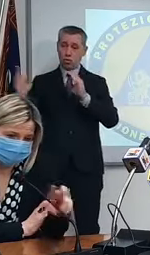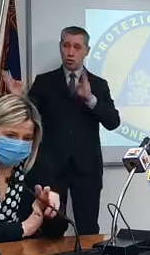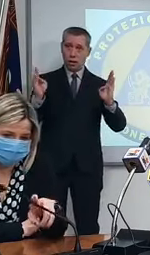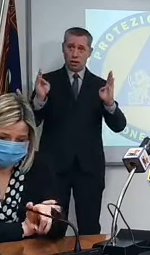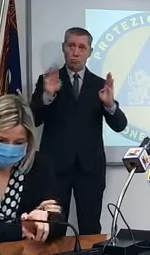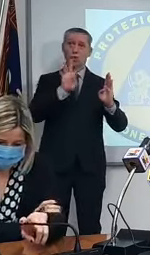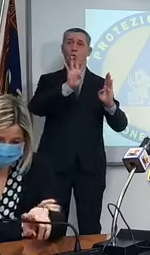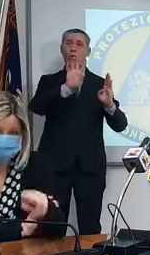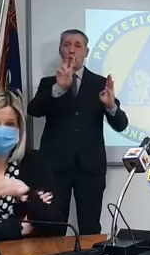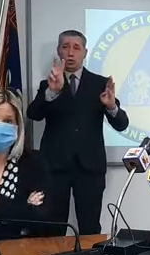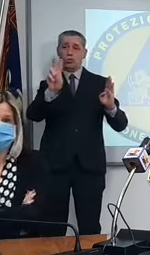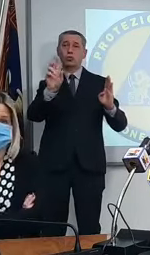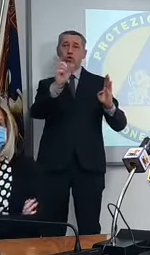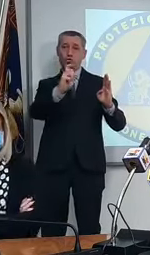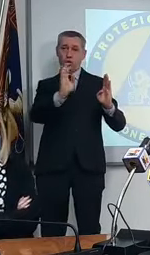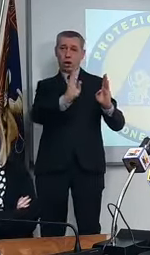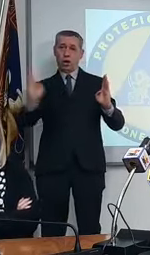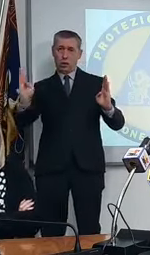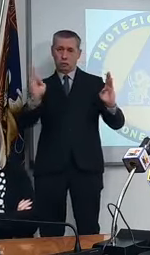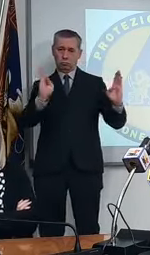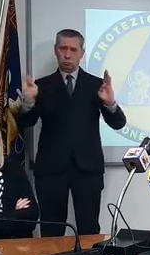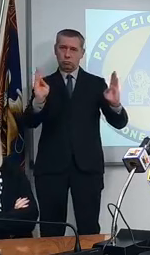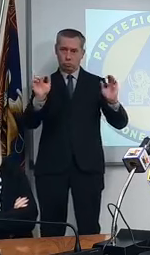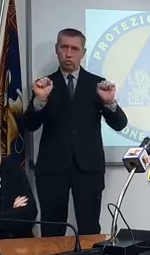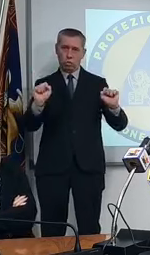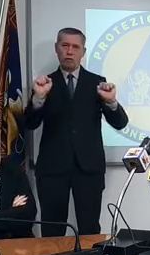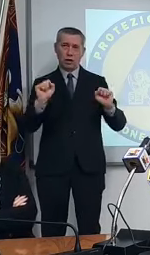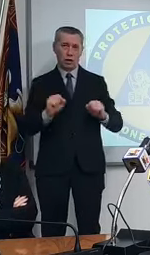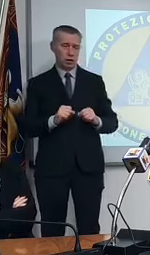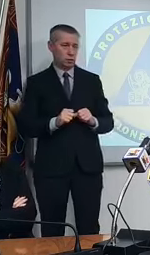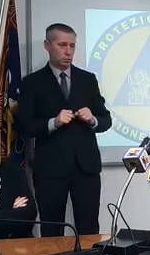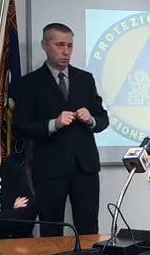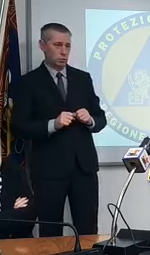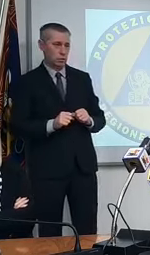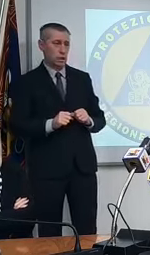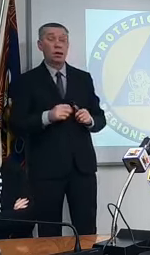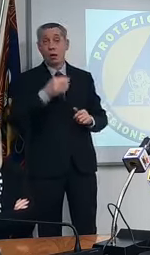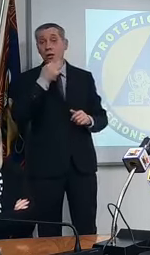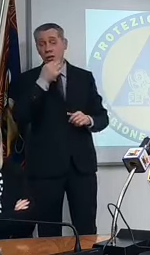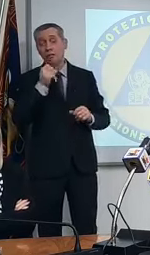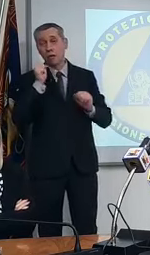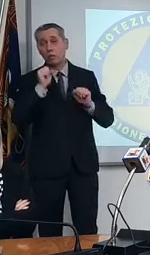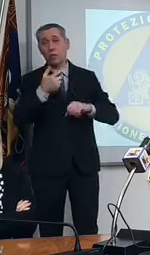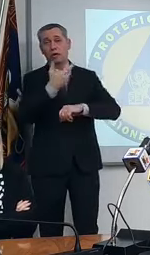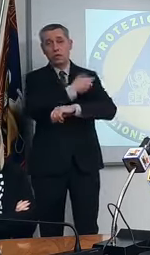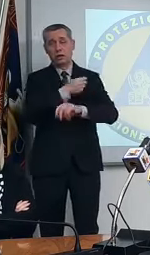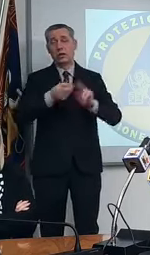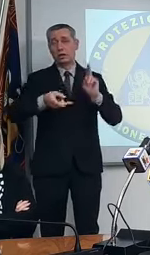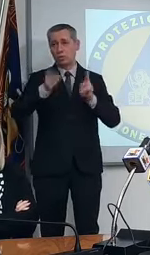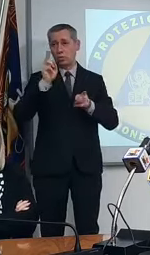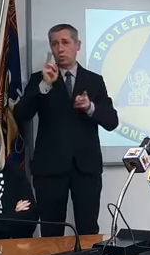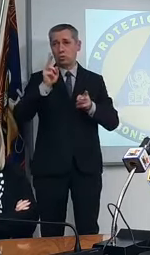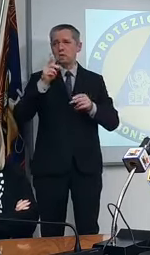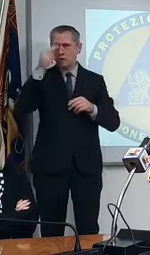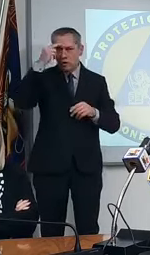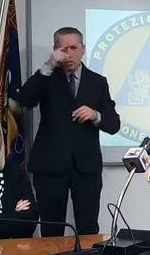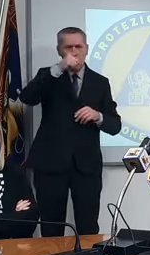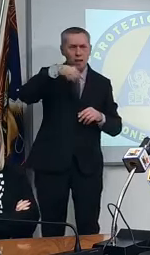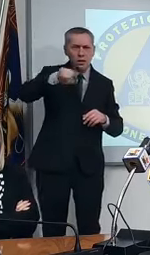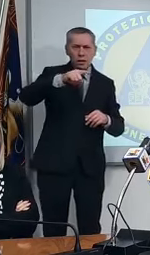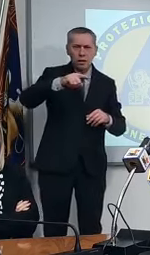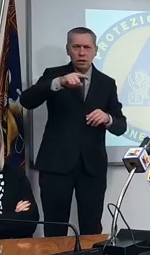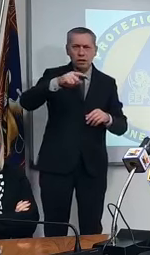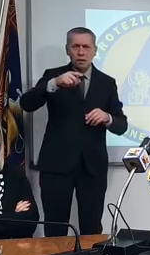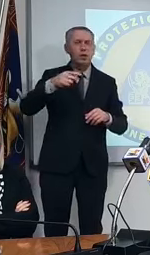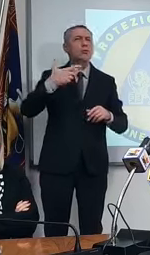e guardate che non è roba da poco vuol dire che riusciamo a vaccinare più persone con la prima dose vi ricordate quando io proposi di fare la prima dose a tutti anche